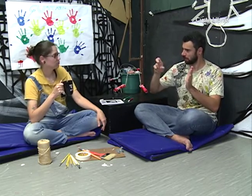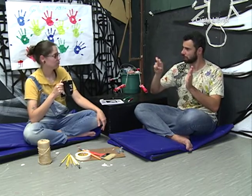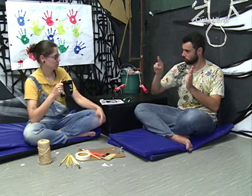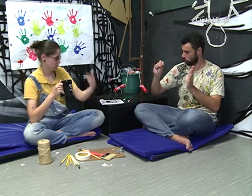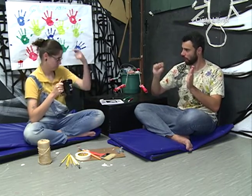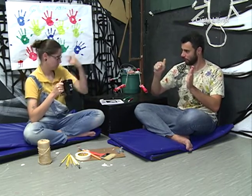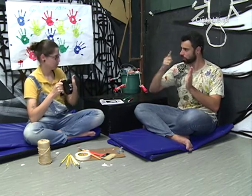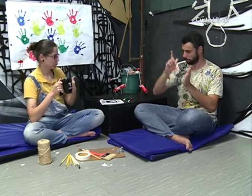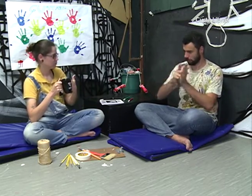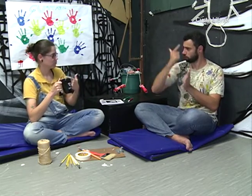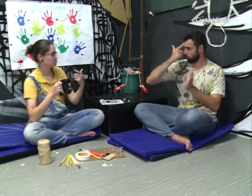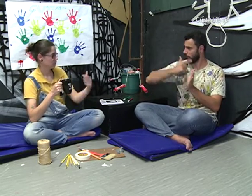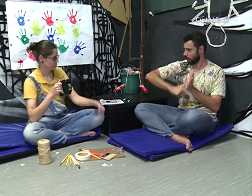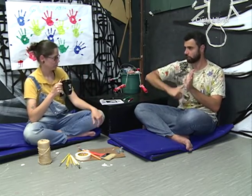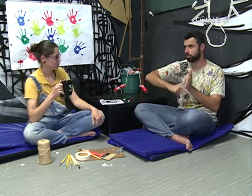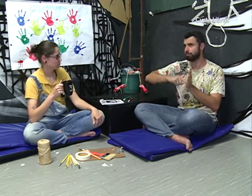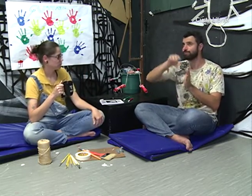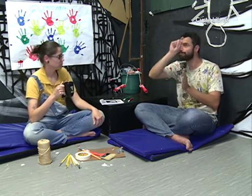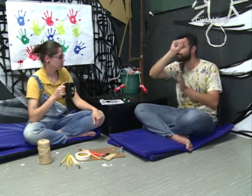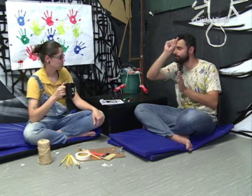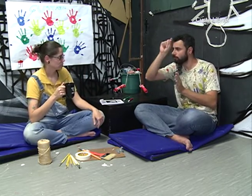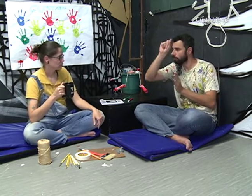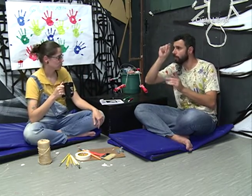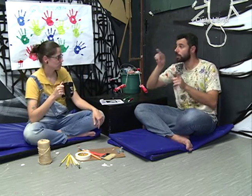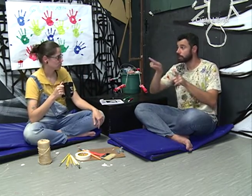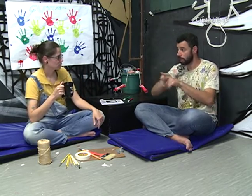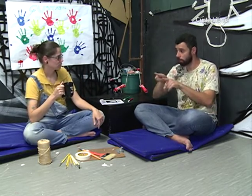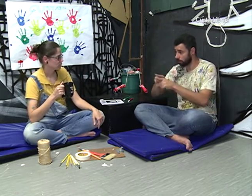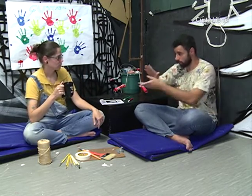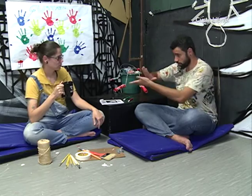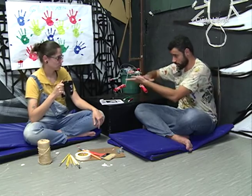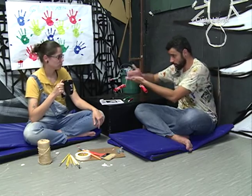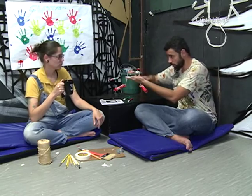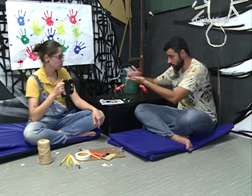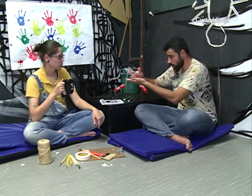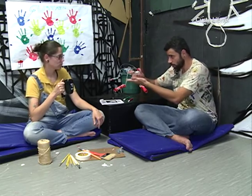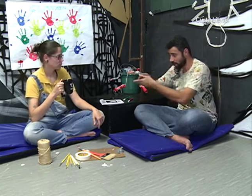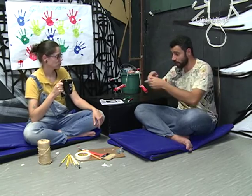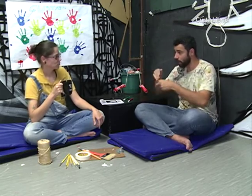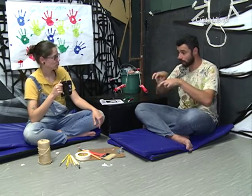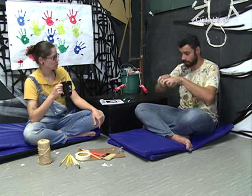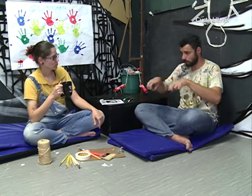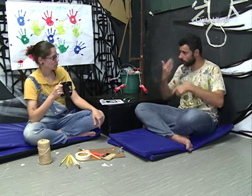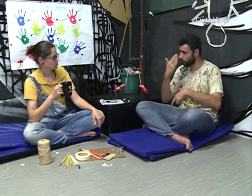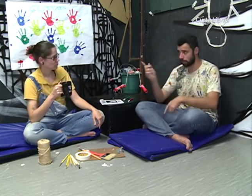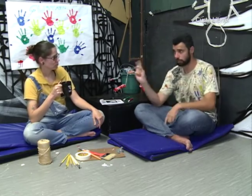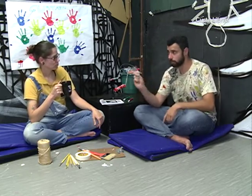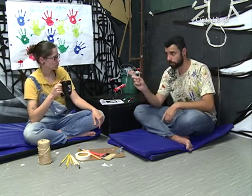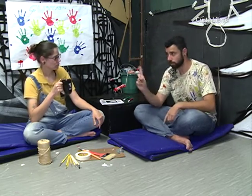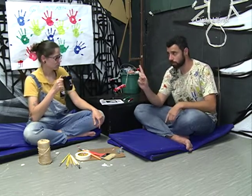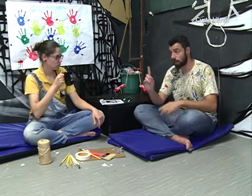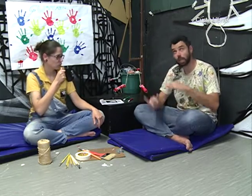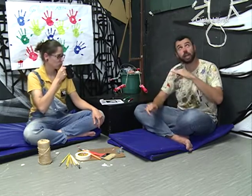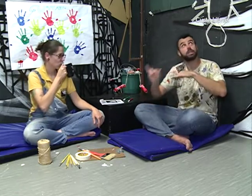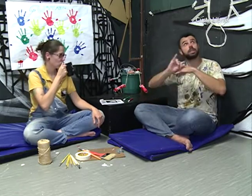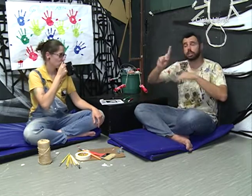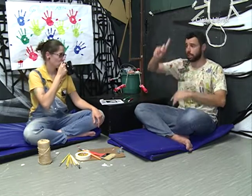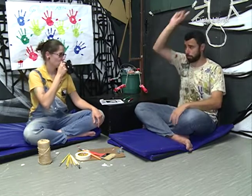Sobre o intérprete? Ele não deve ficar em frente ao palco. Ele deve ficar no camarote, porque o